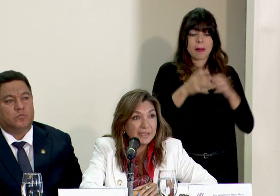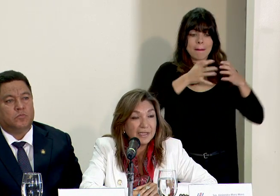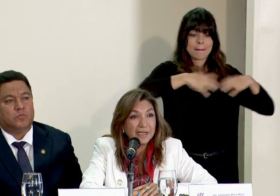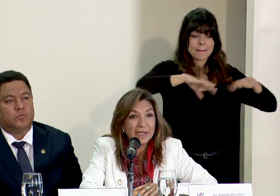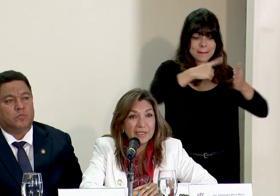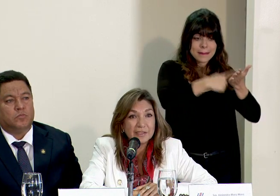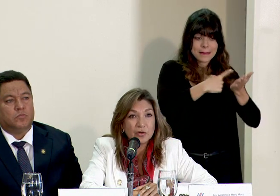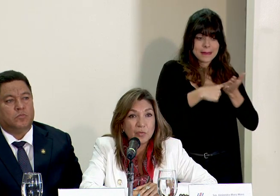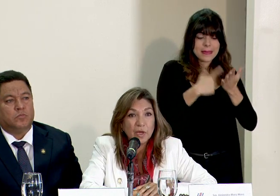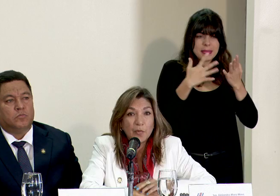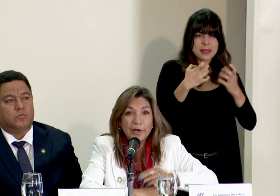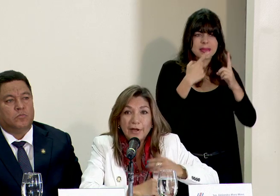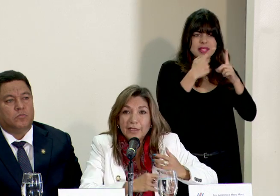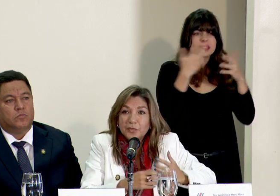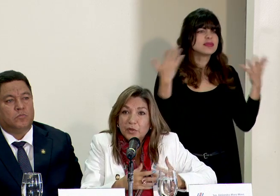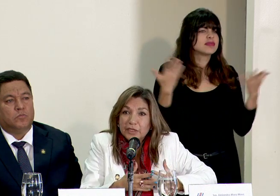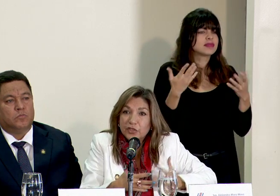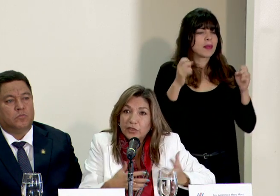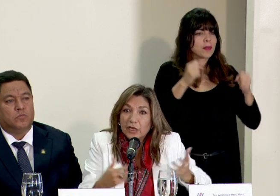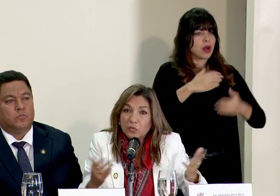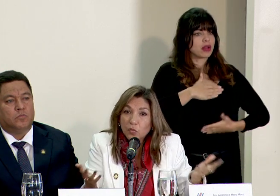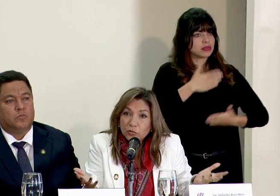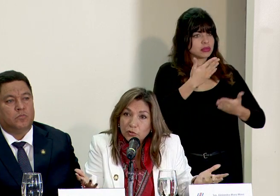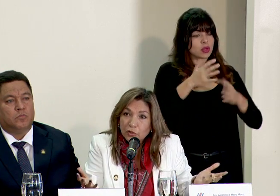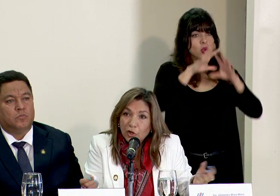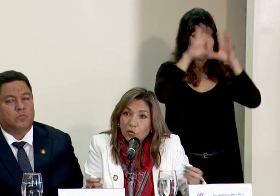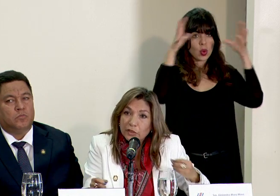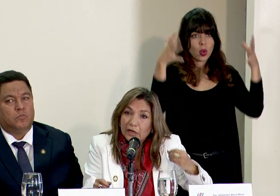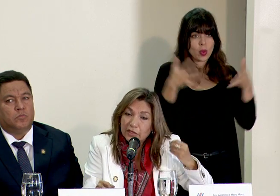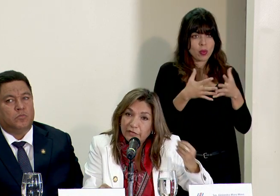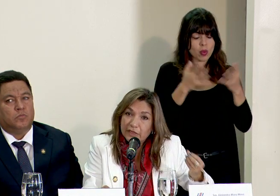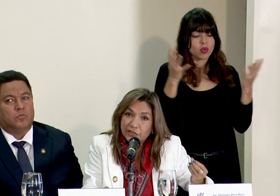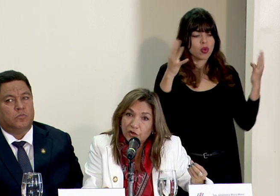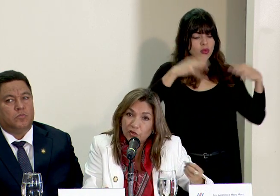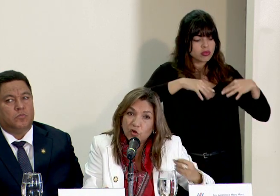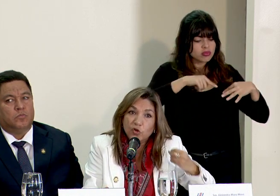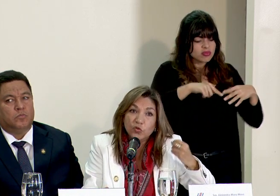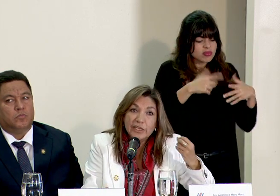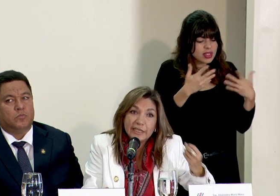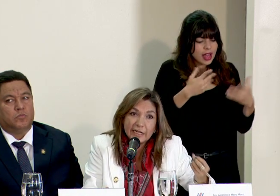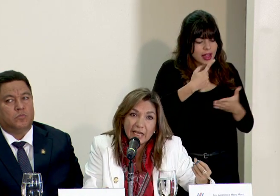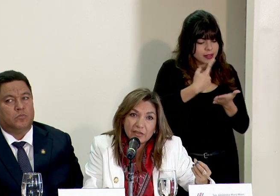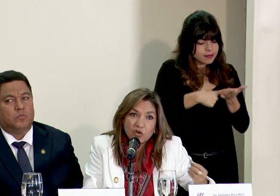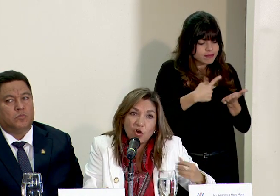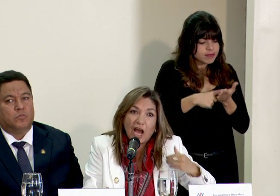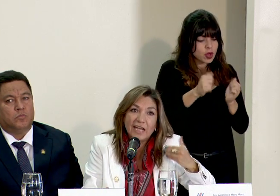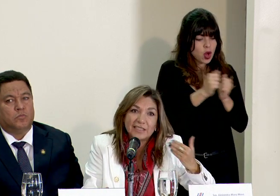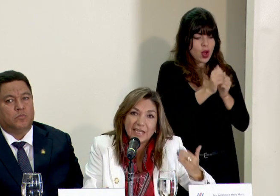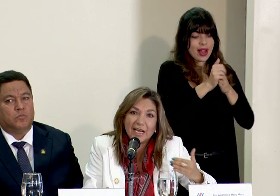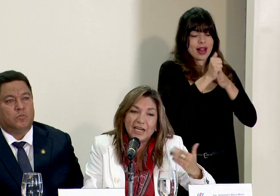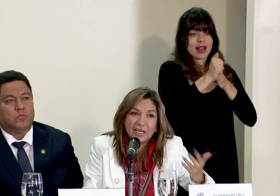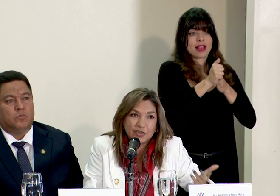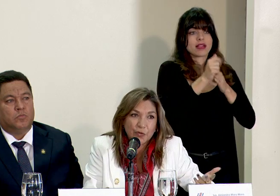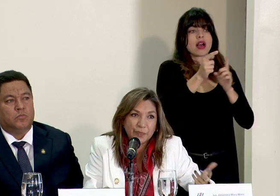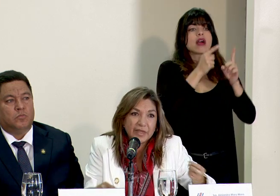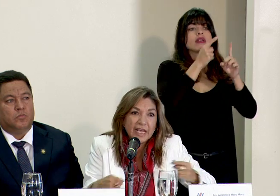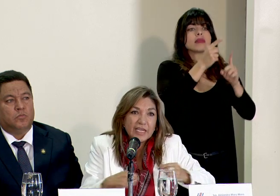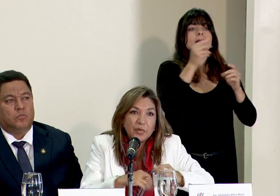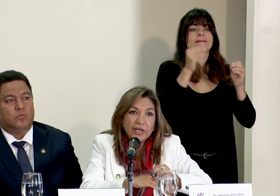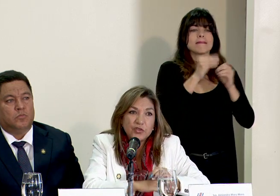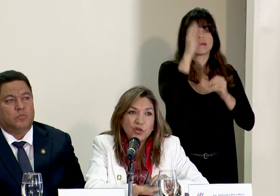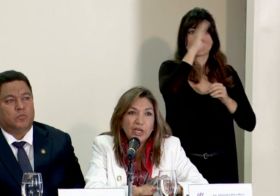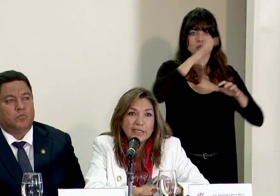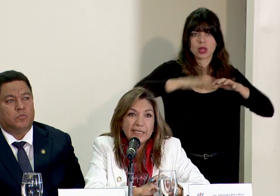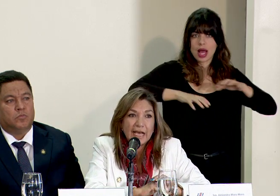pretende es poner a disposición del mundo una reflexión con un liderazgo hacia la acción